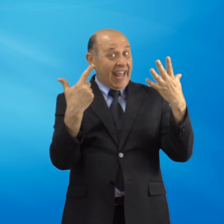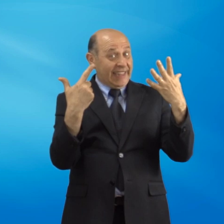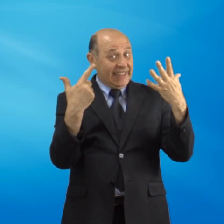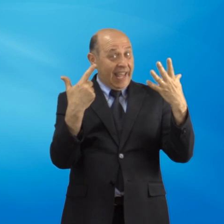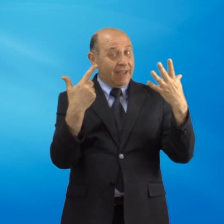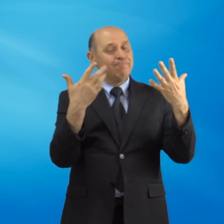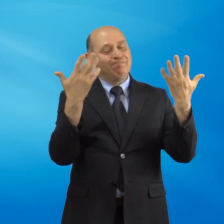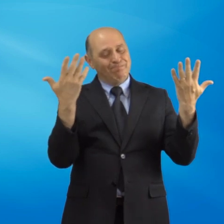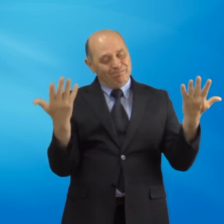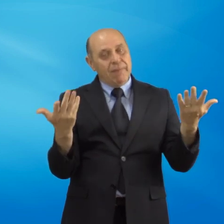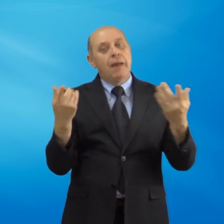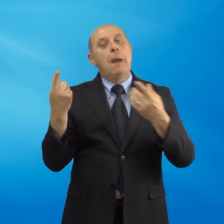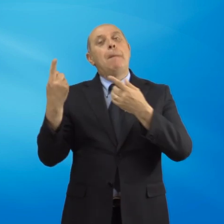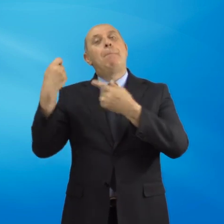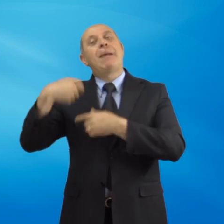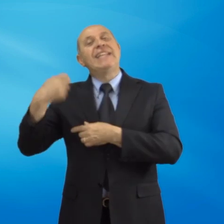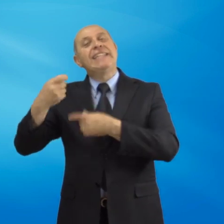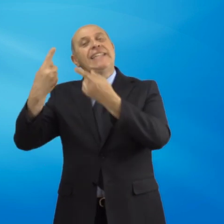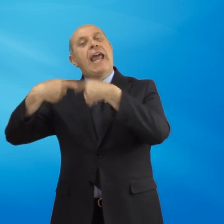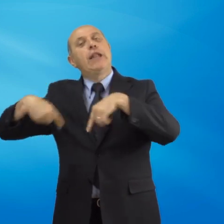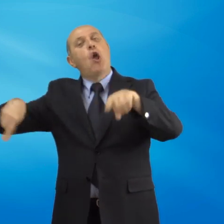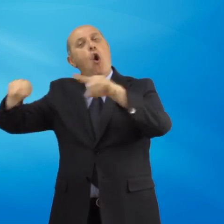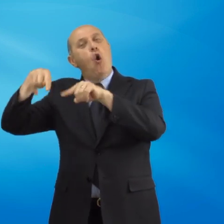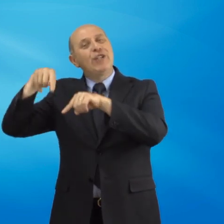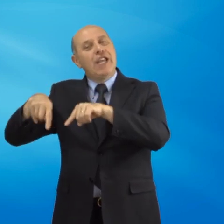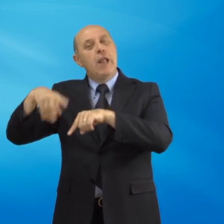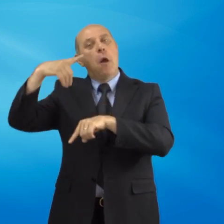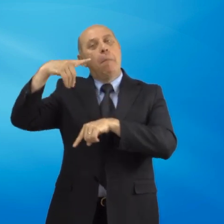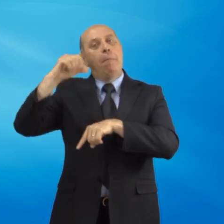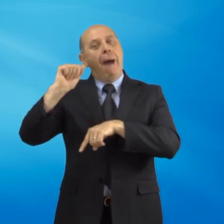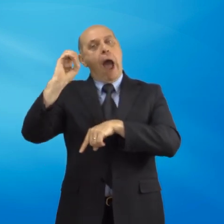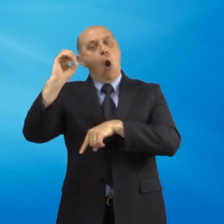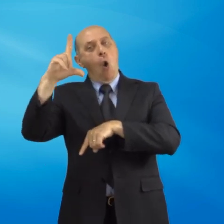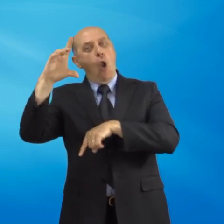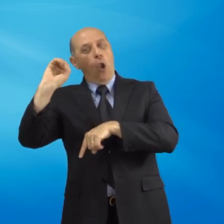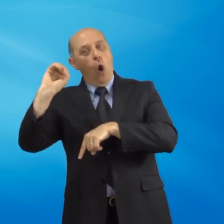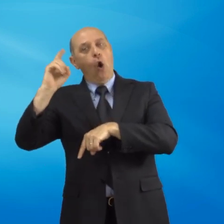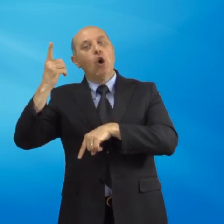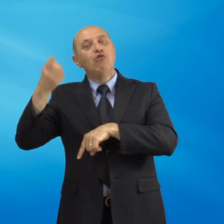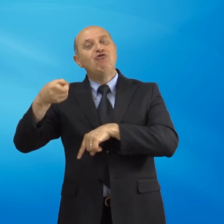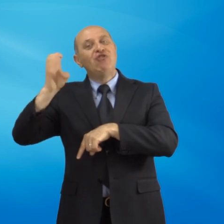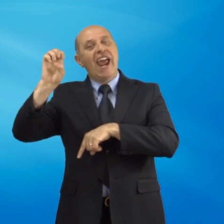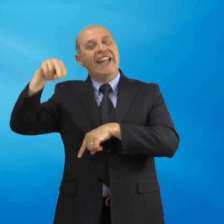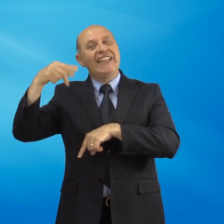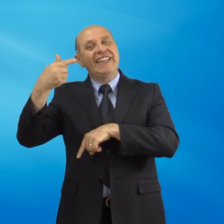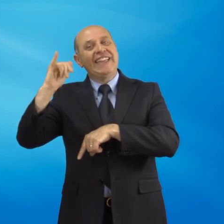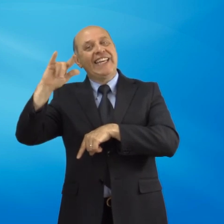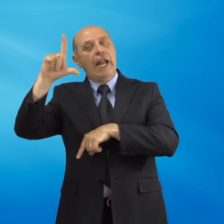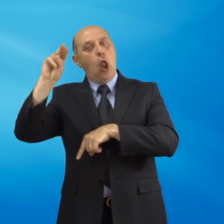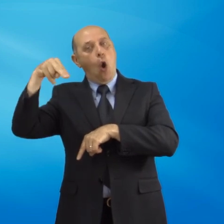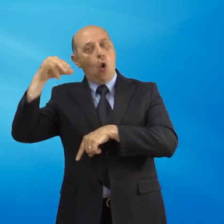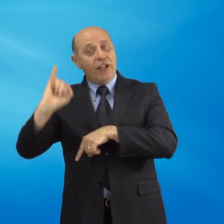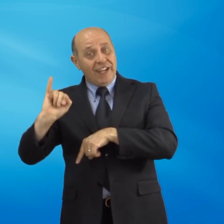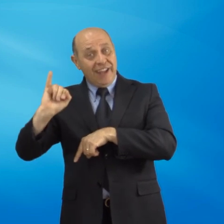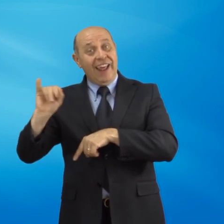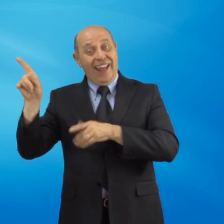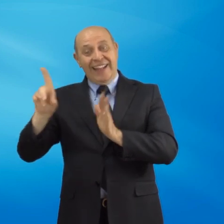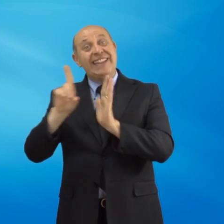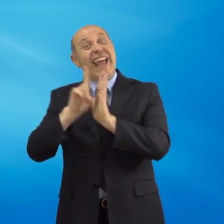Presidente del Consiglio Paolo Gentiloni ha affermato il primo dei degredi attuativi delle